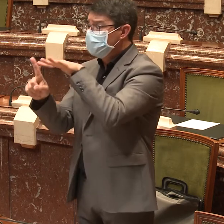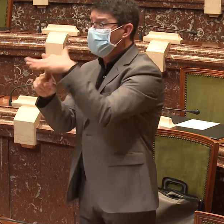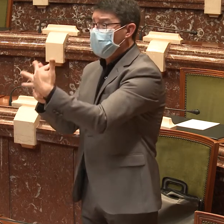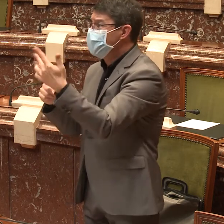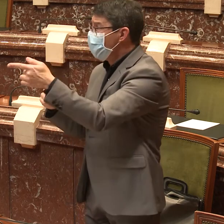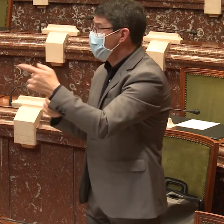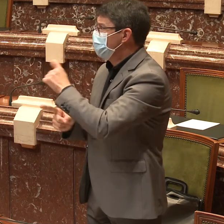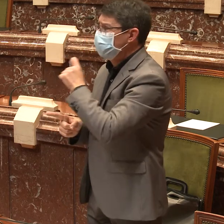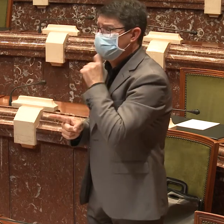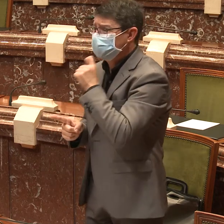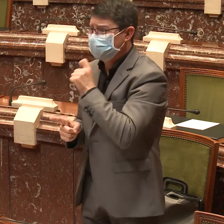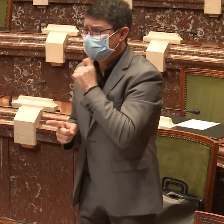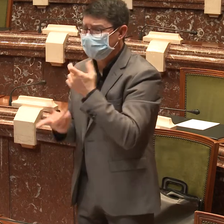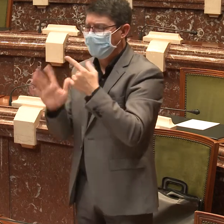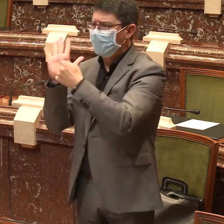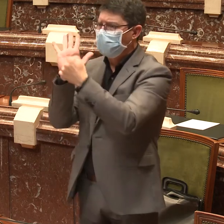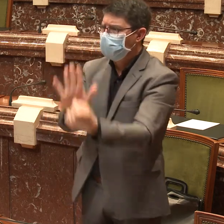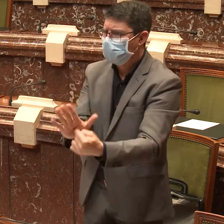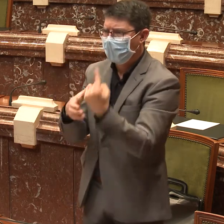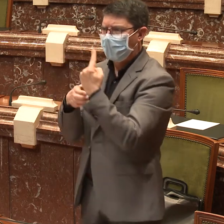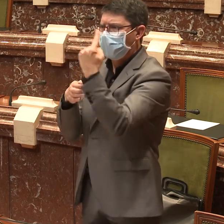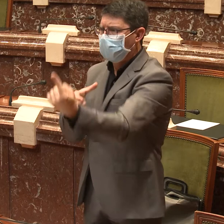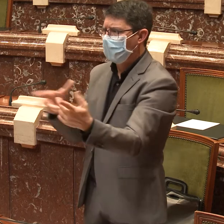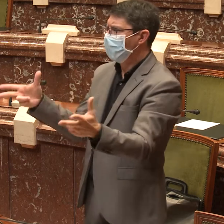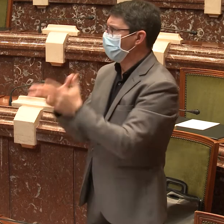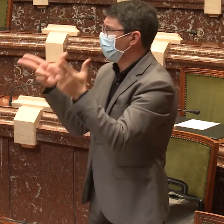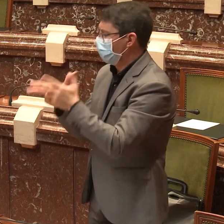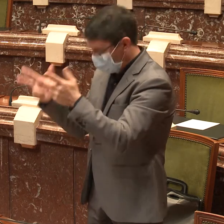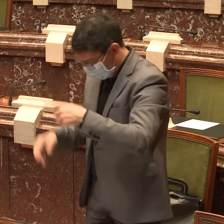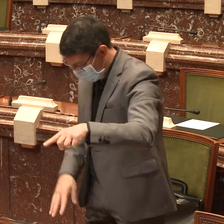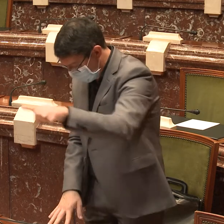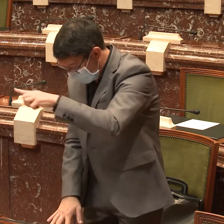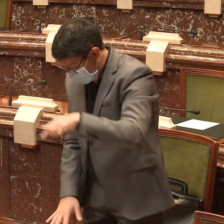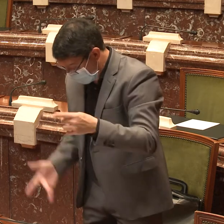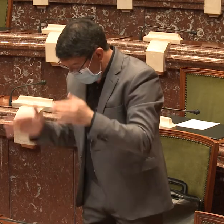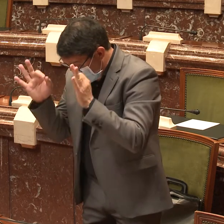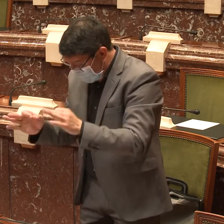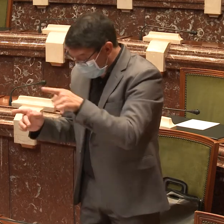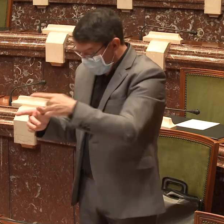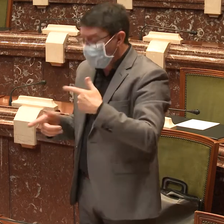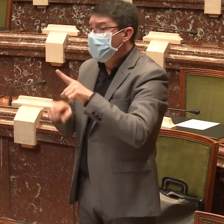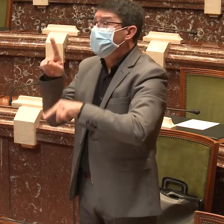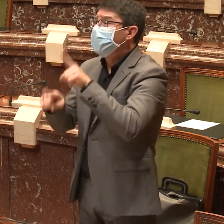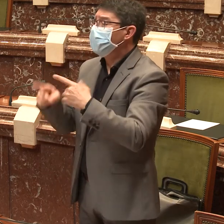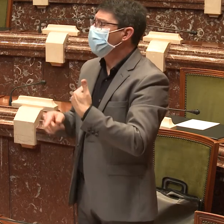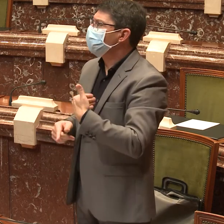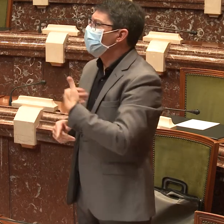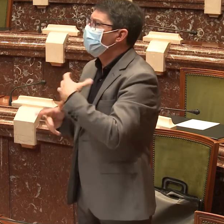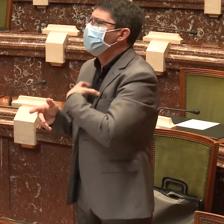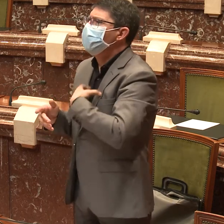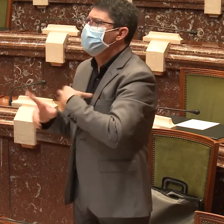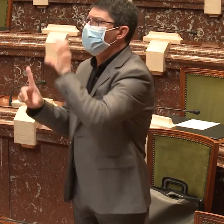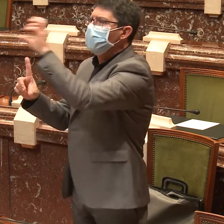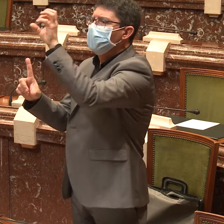aislamiento y exclusión social, más o menos importantes, en función de cómo se han ido resolviendo en